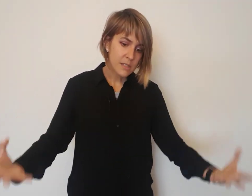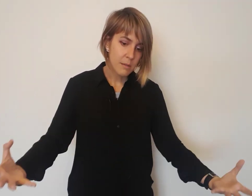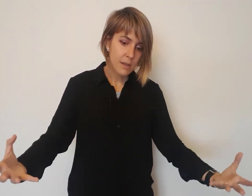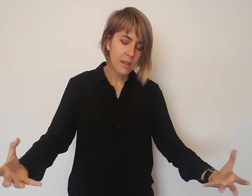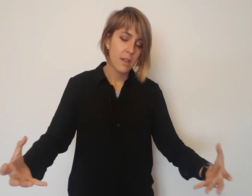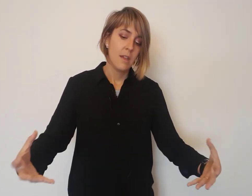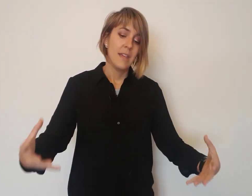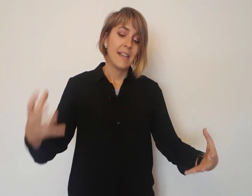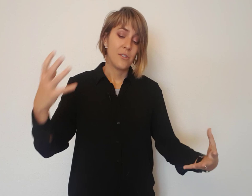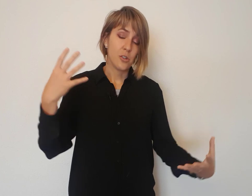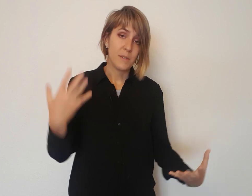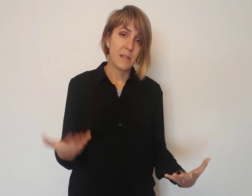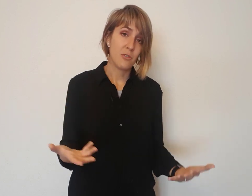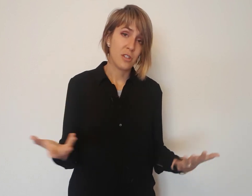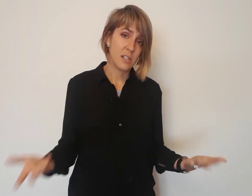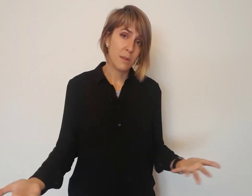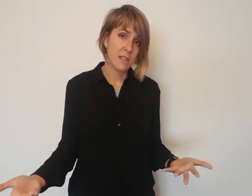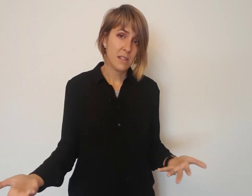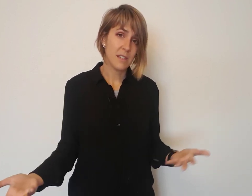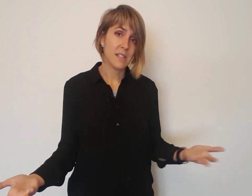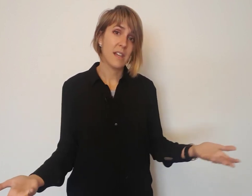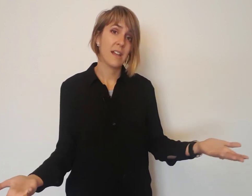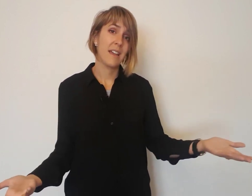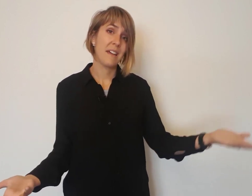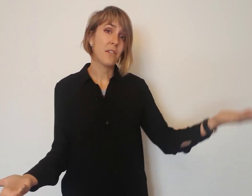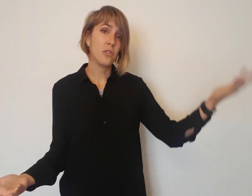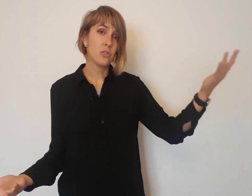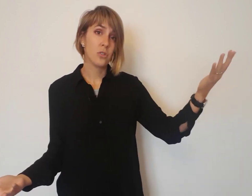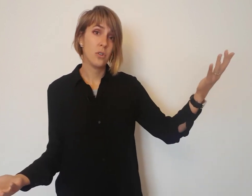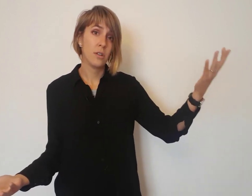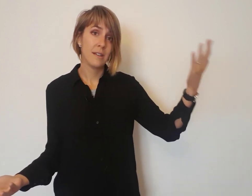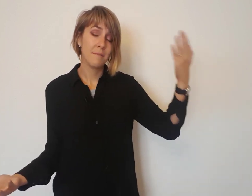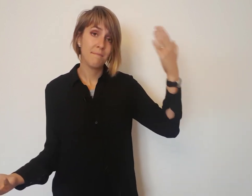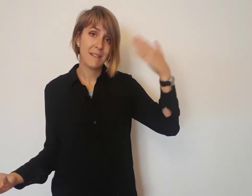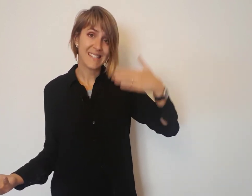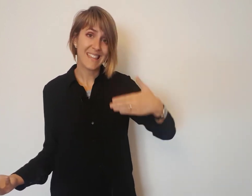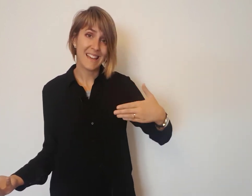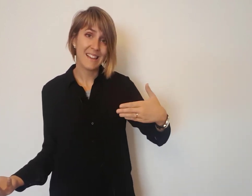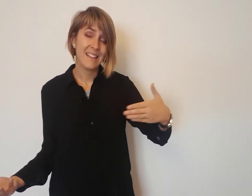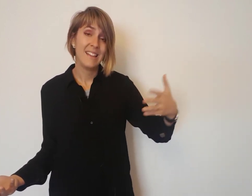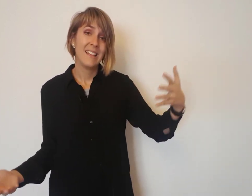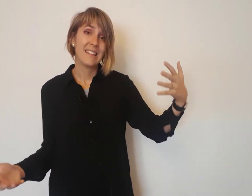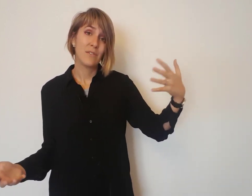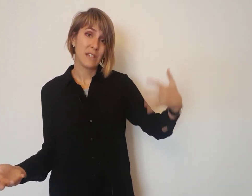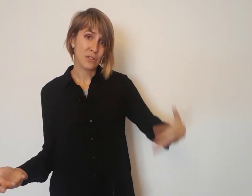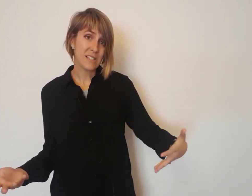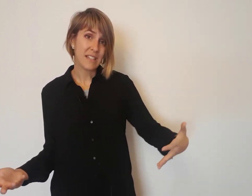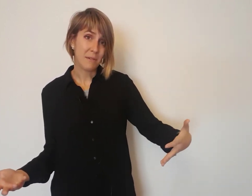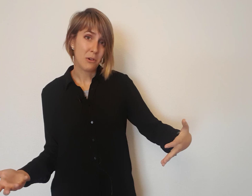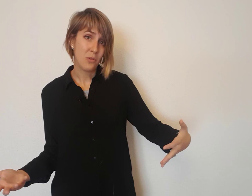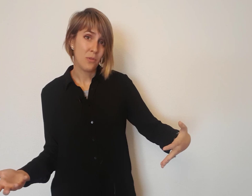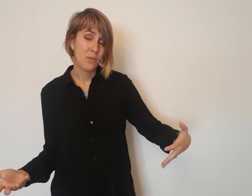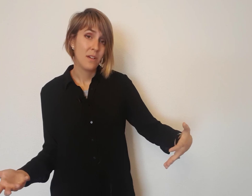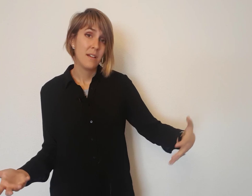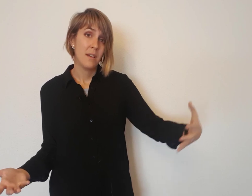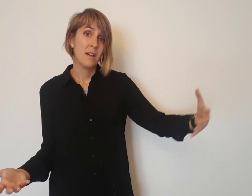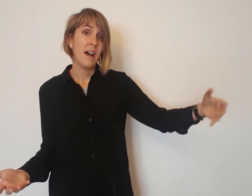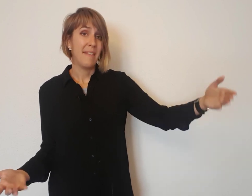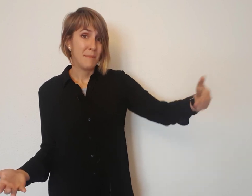visible y que nos lo pensemos tres veces antes de quedarnos más allá de nuestras horas de trabajo. Además,